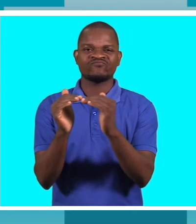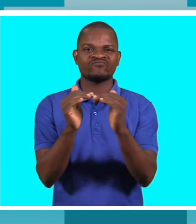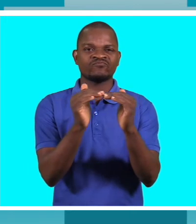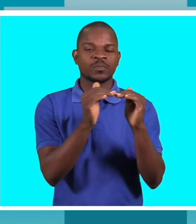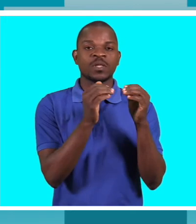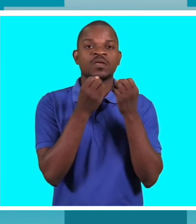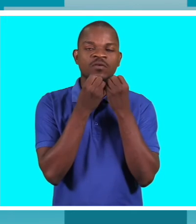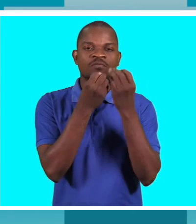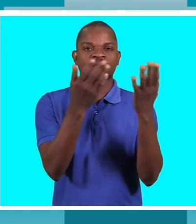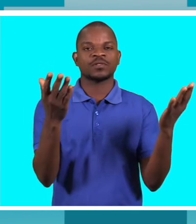sejam